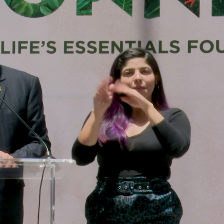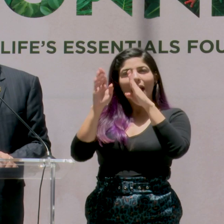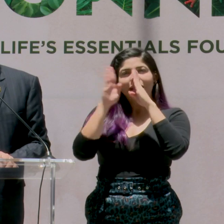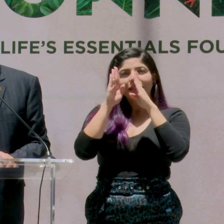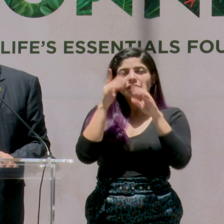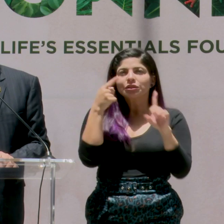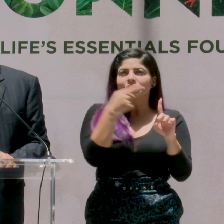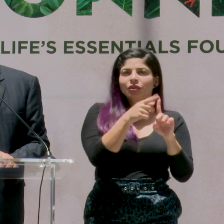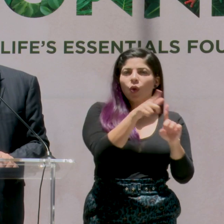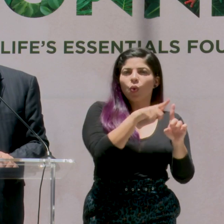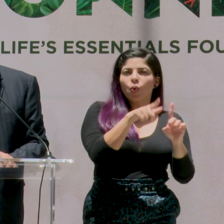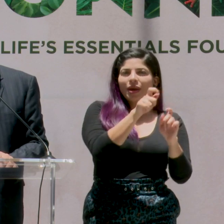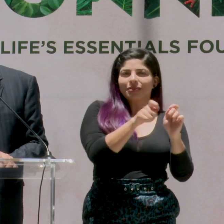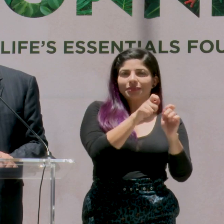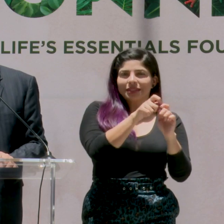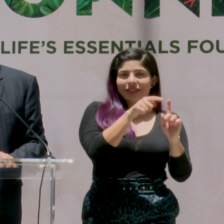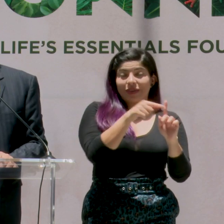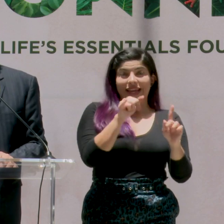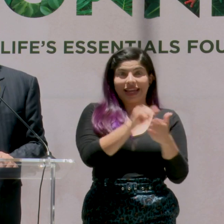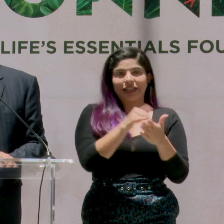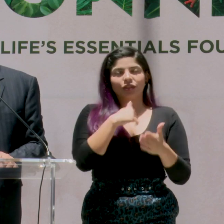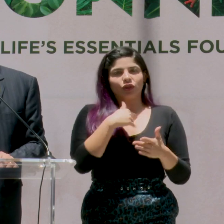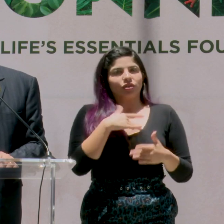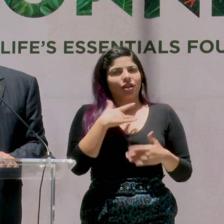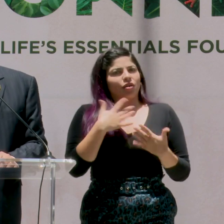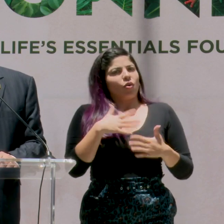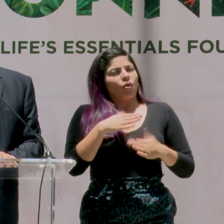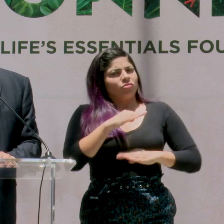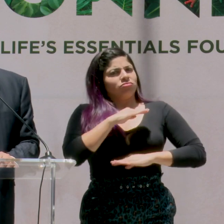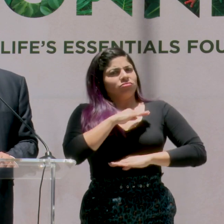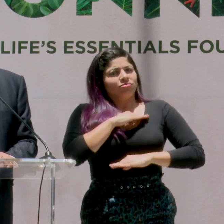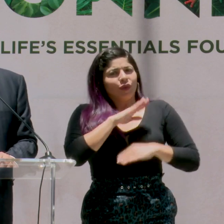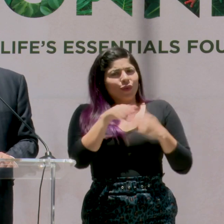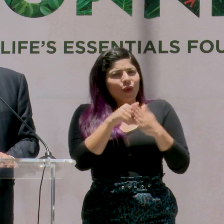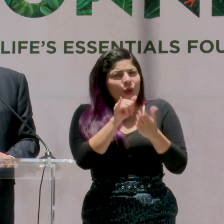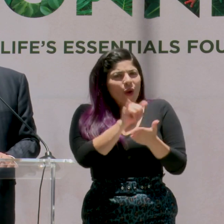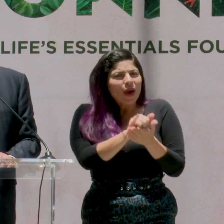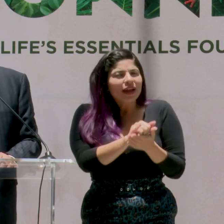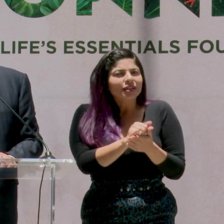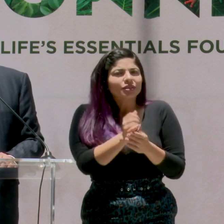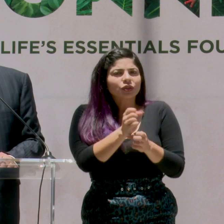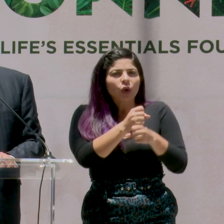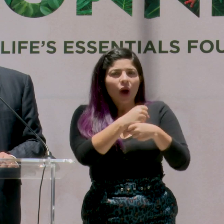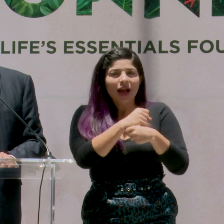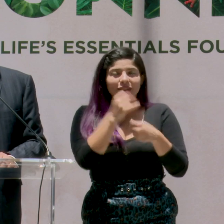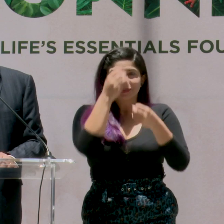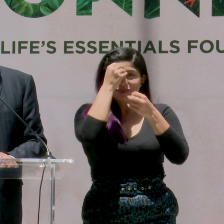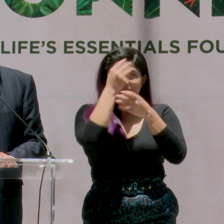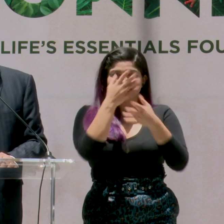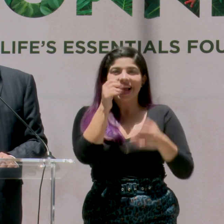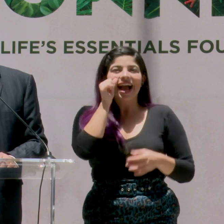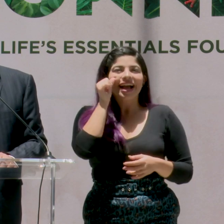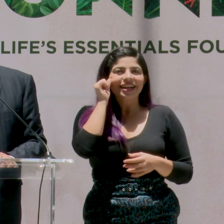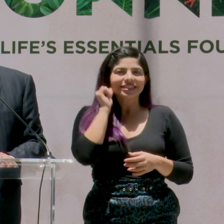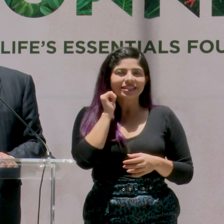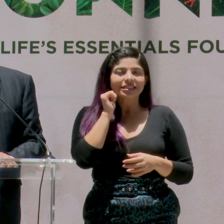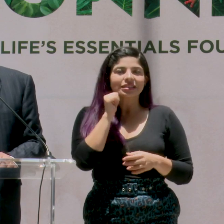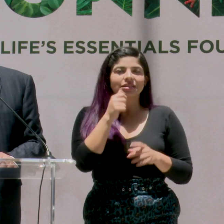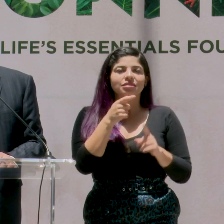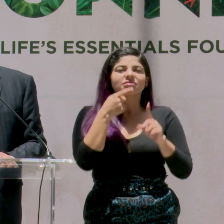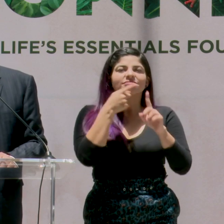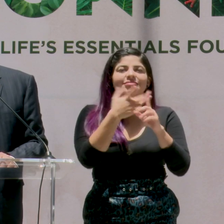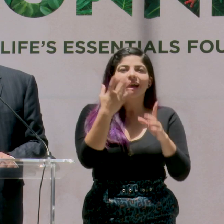particulares. A mí eso me satisface. Y todo esto se hace en el marco, como lo anunciamos el día de ayer, de las